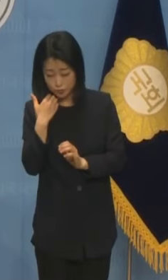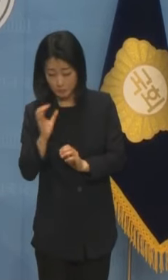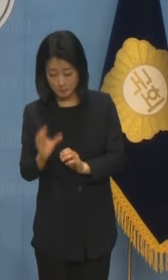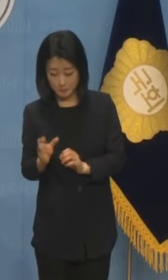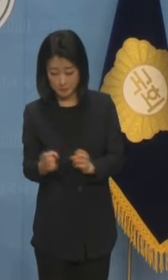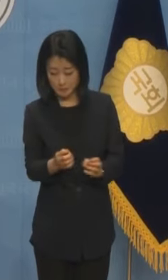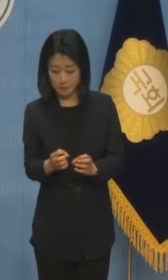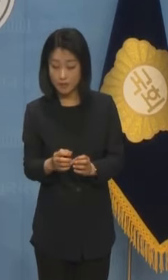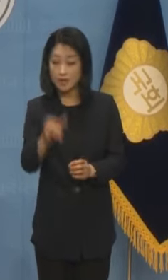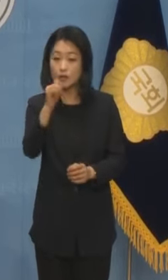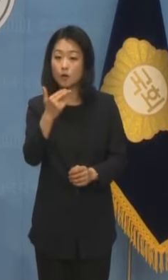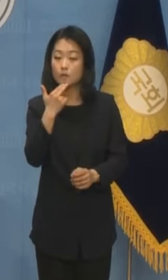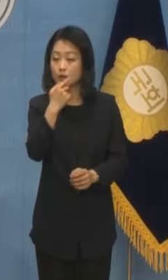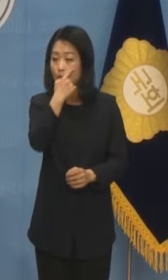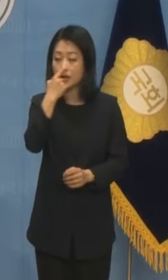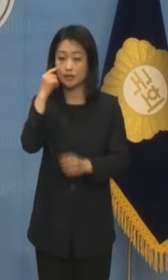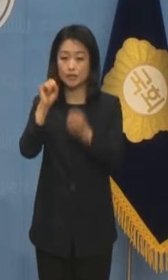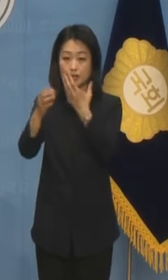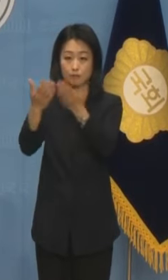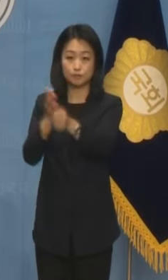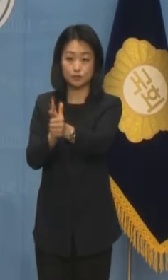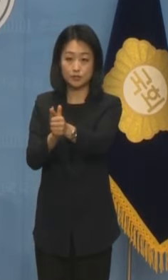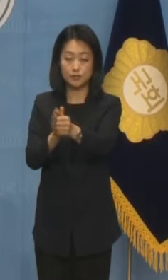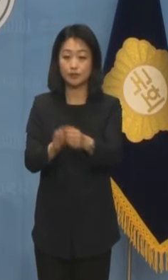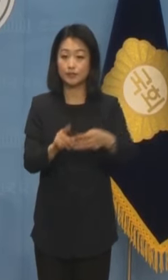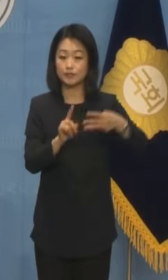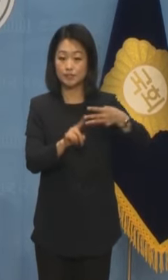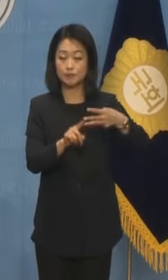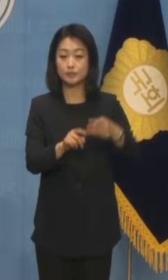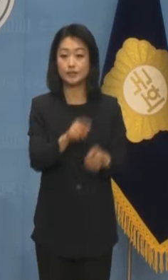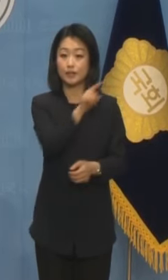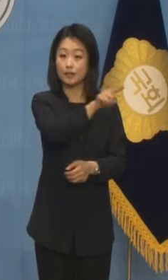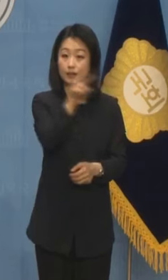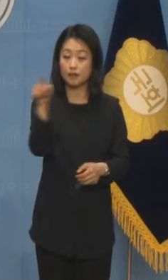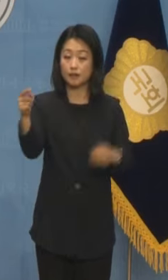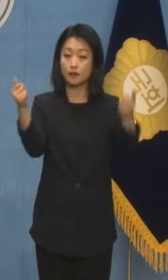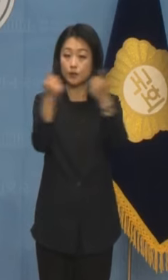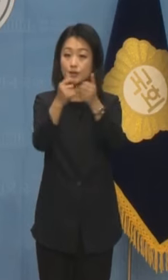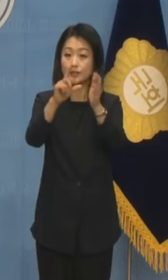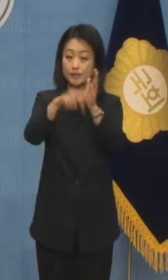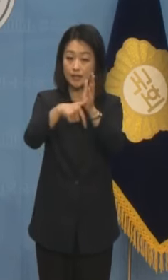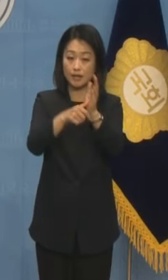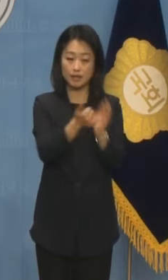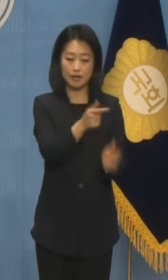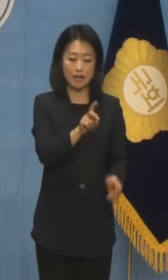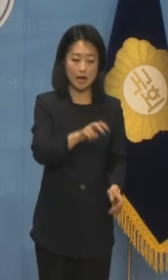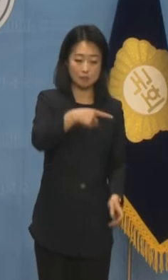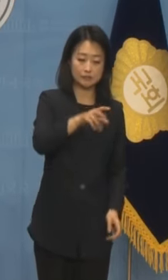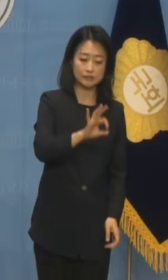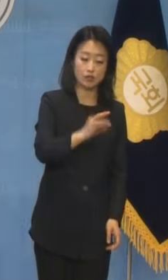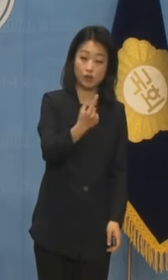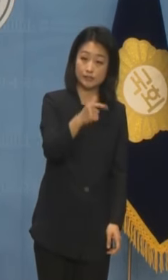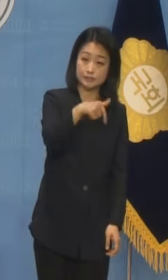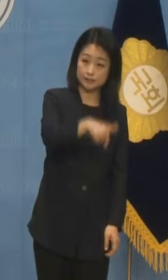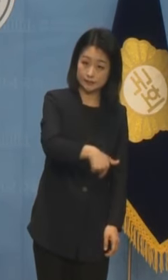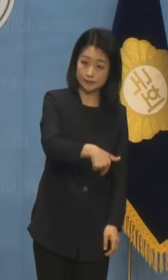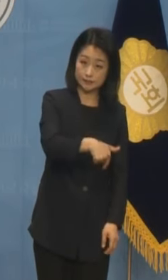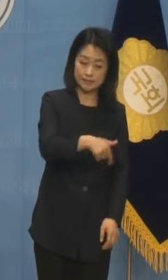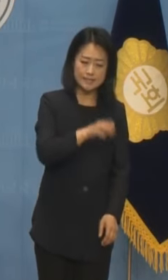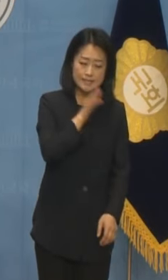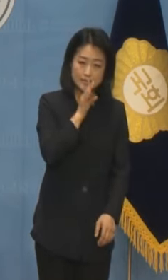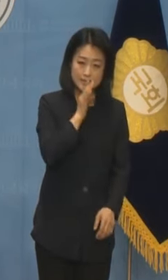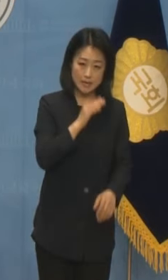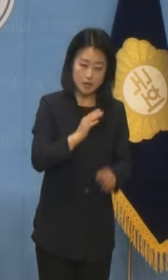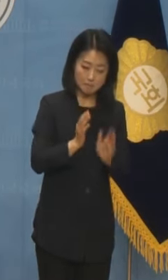해 주기 바랍니다. 셋째, 윤 대통령과 이 대표 회담에서 함성득 원장이 막후 비선